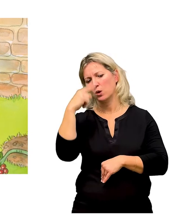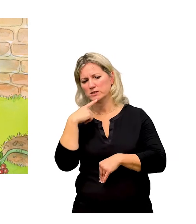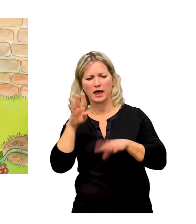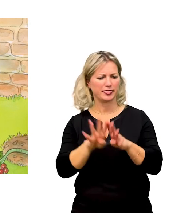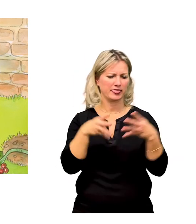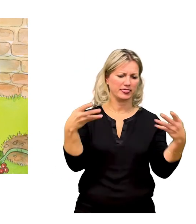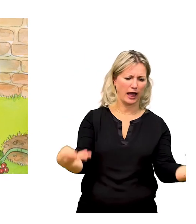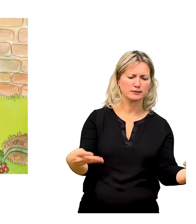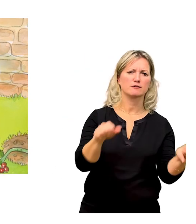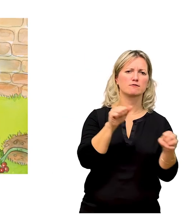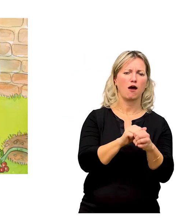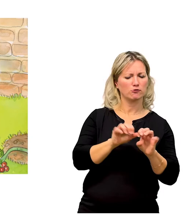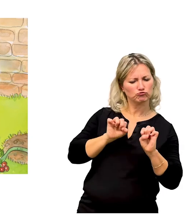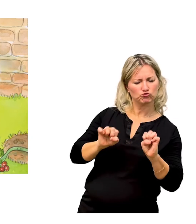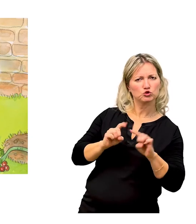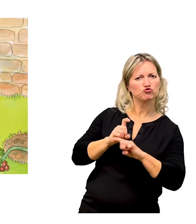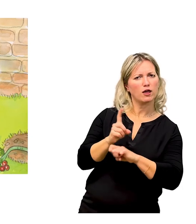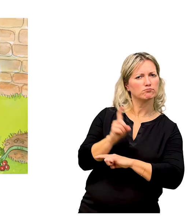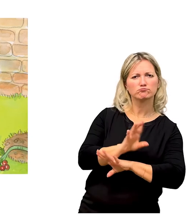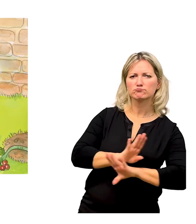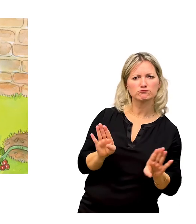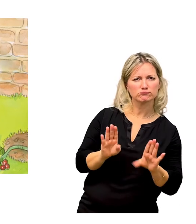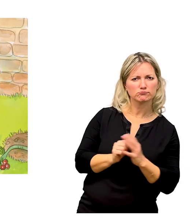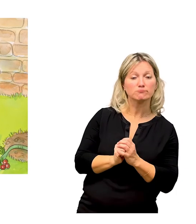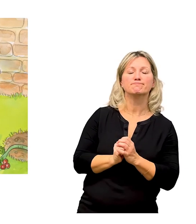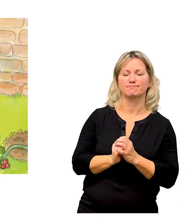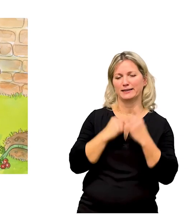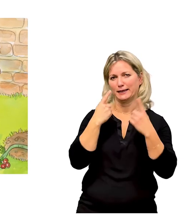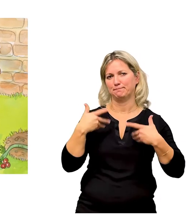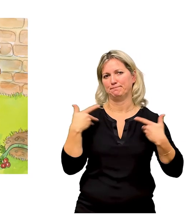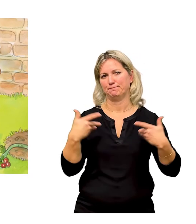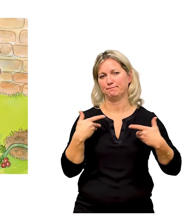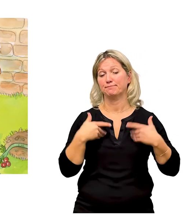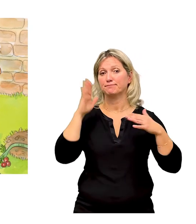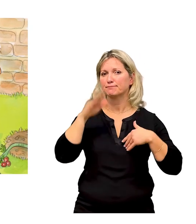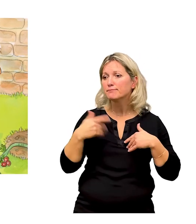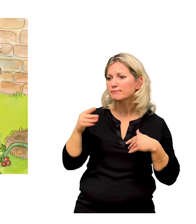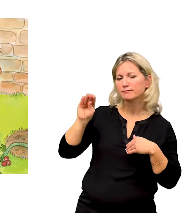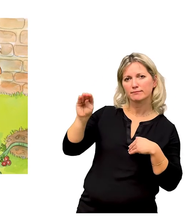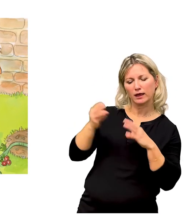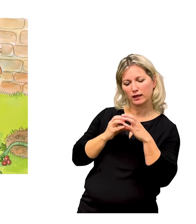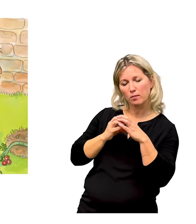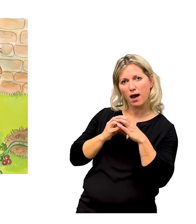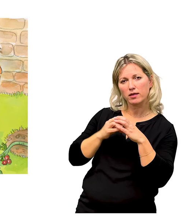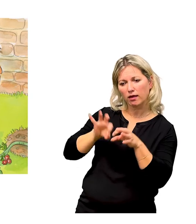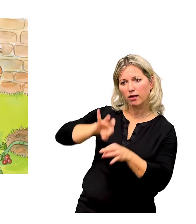legen ein feines Netz darüber, schlägt Matteo vor. Das schützt vor Schnecken. Kim freut sich. Du kannst die Tomaten an einem Stock